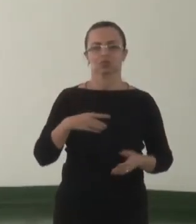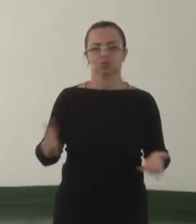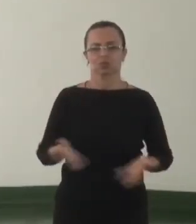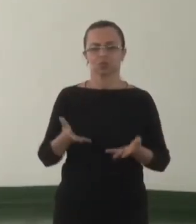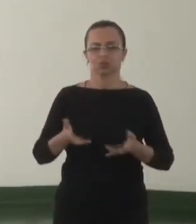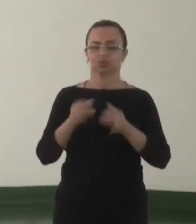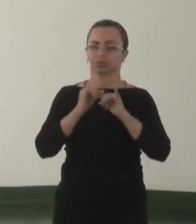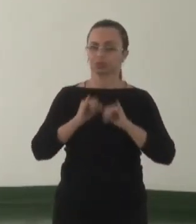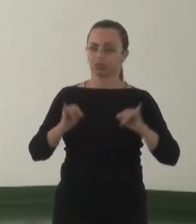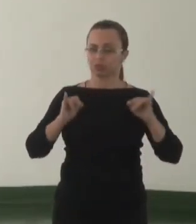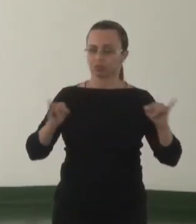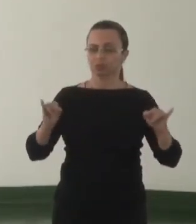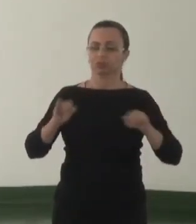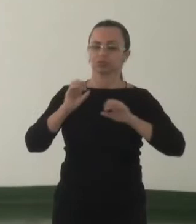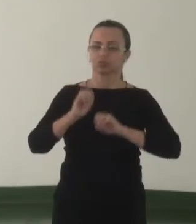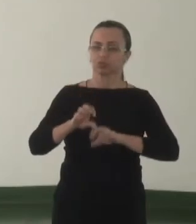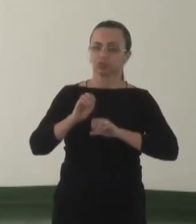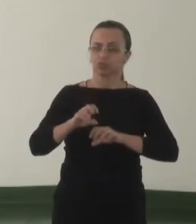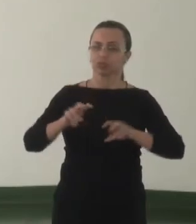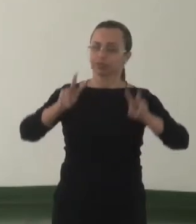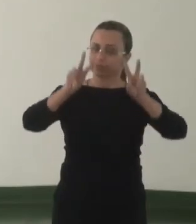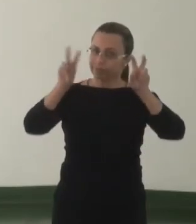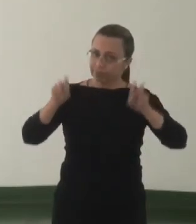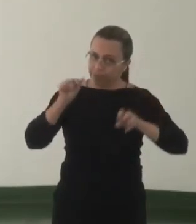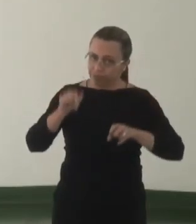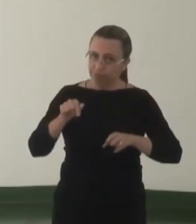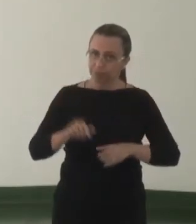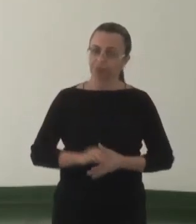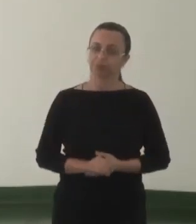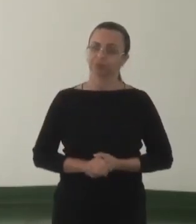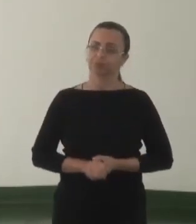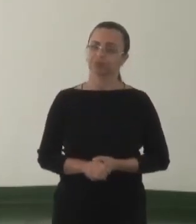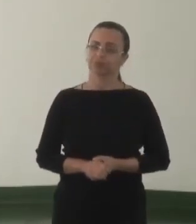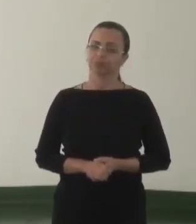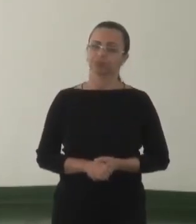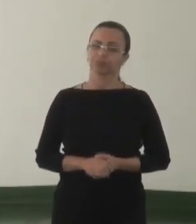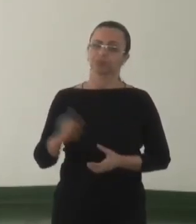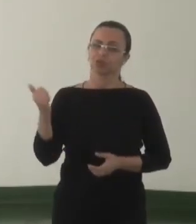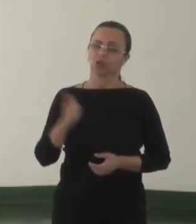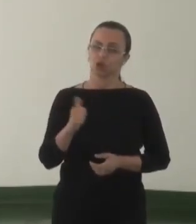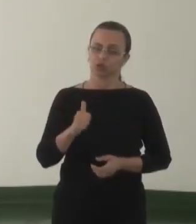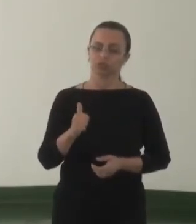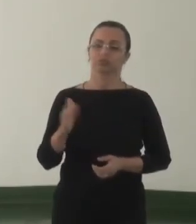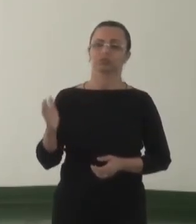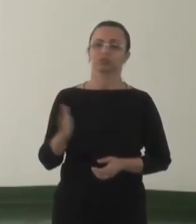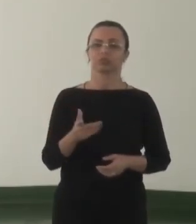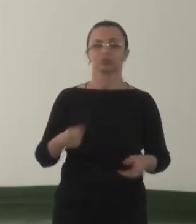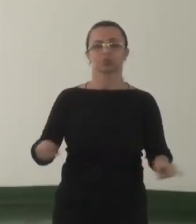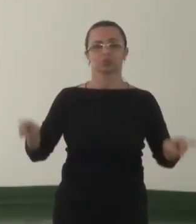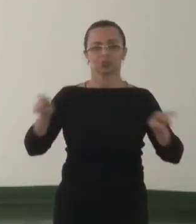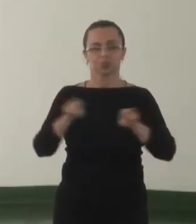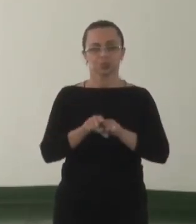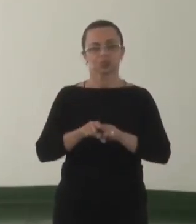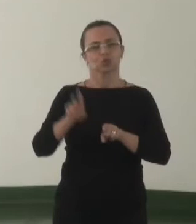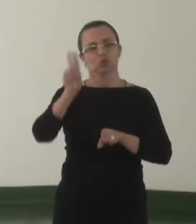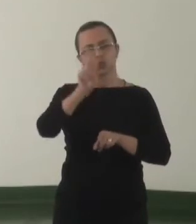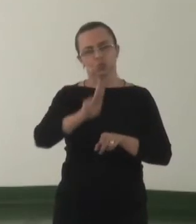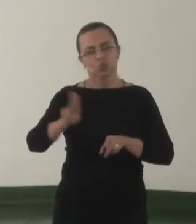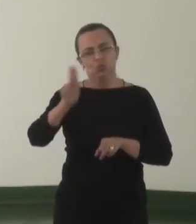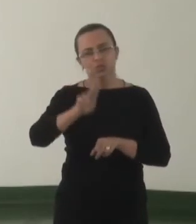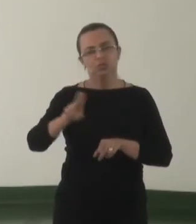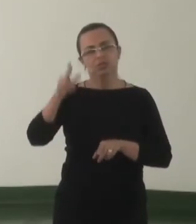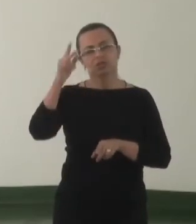educativa sobre a temática. 11. Parceria com universidades,